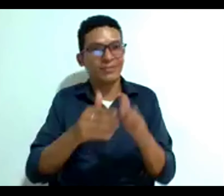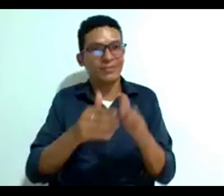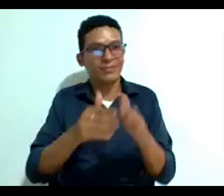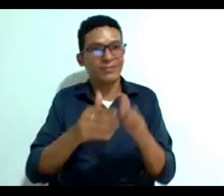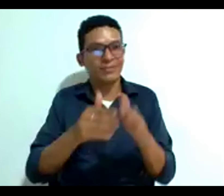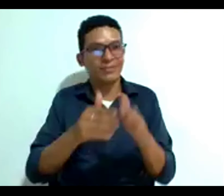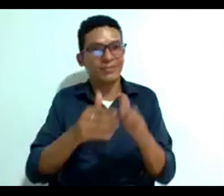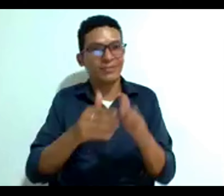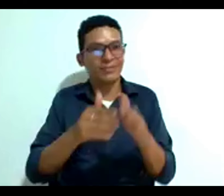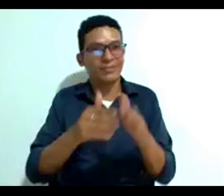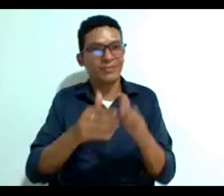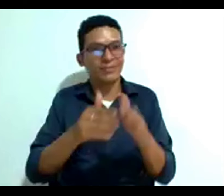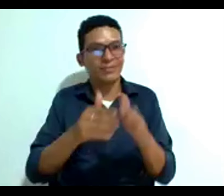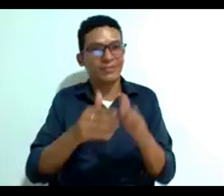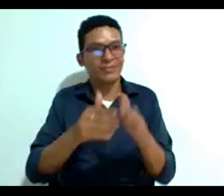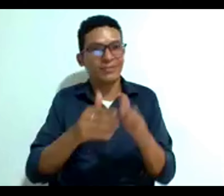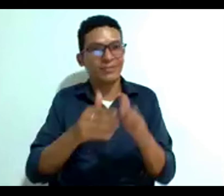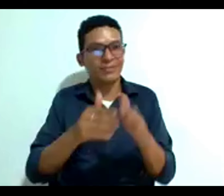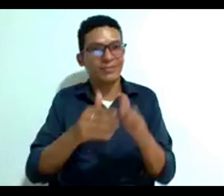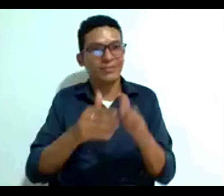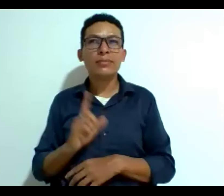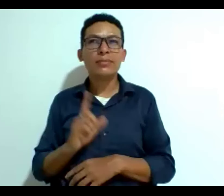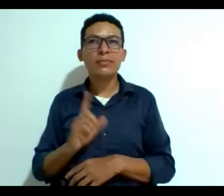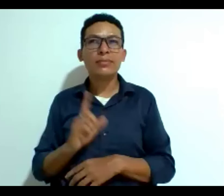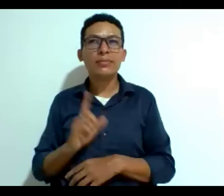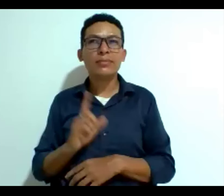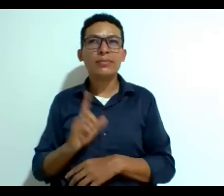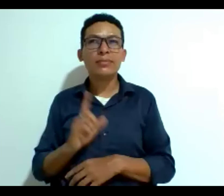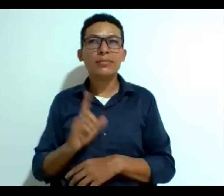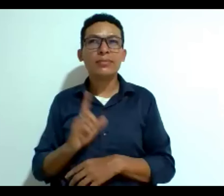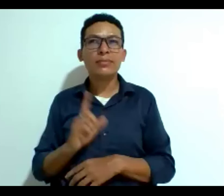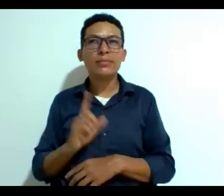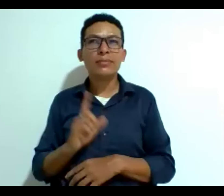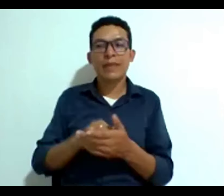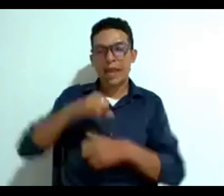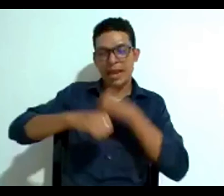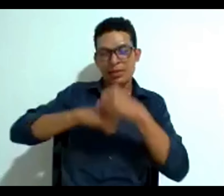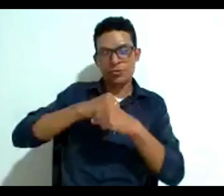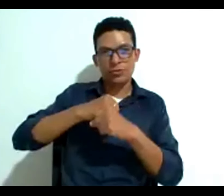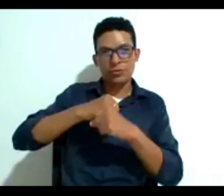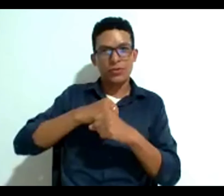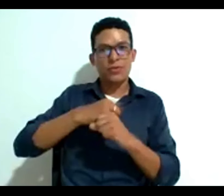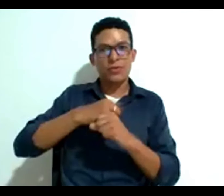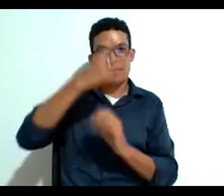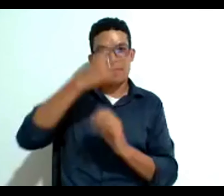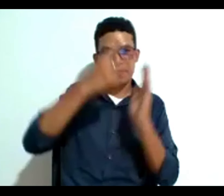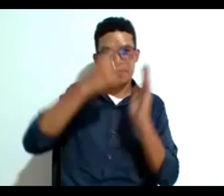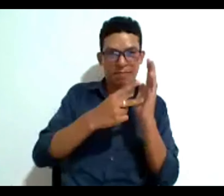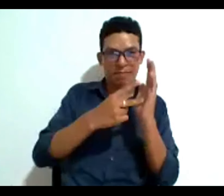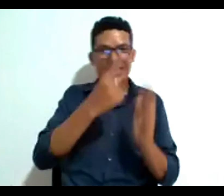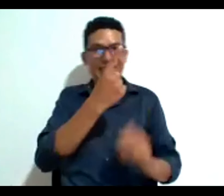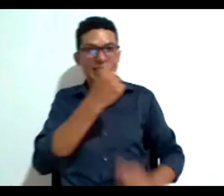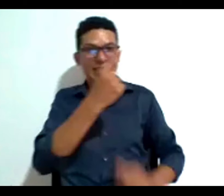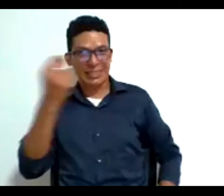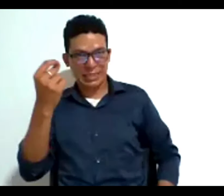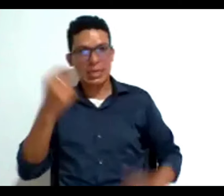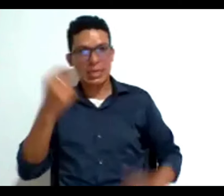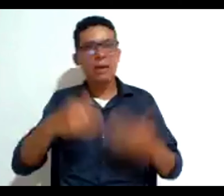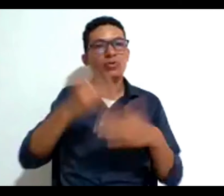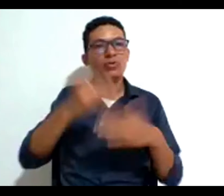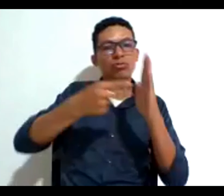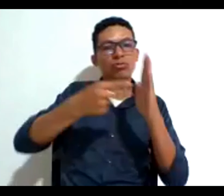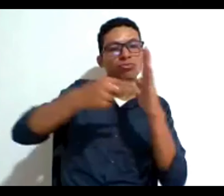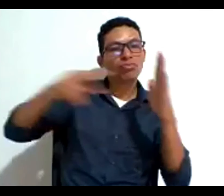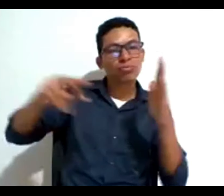sobre todo en el siglo XX cuando empiezan los cuidados intensivos y cuando empezamos a tecnificar y a